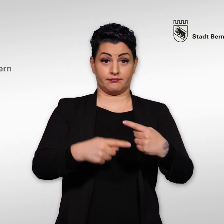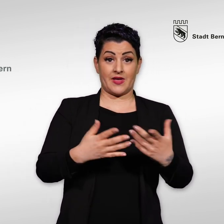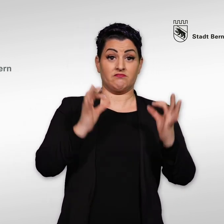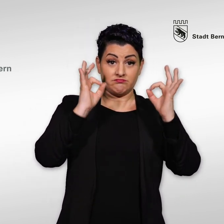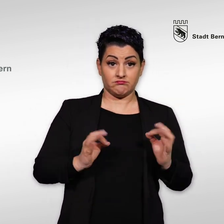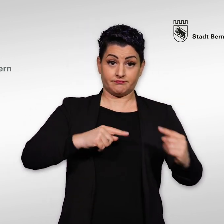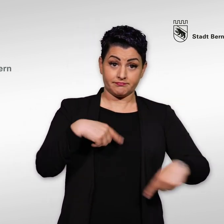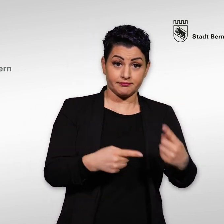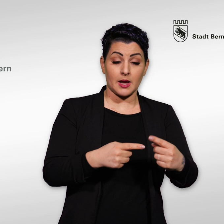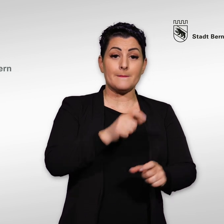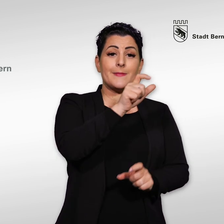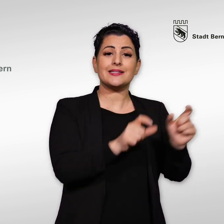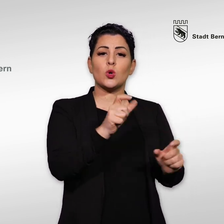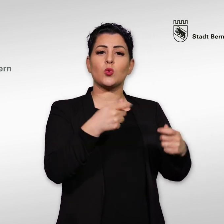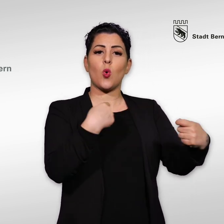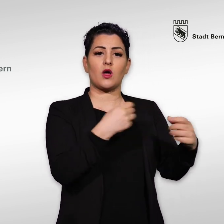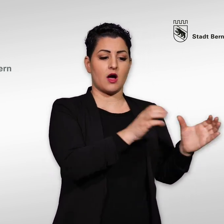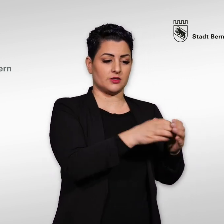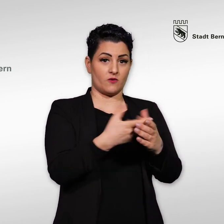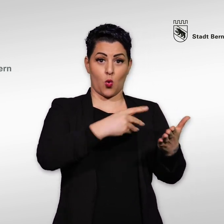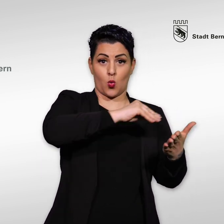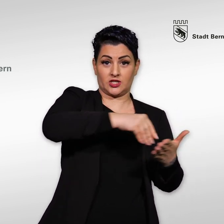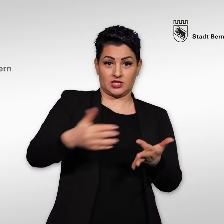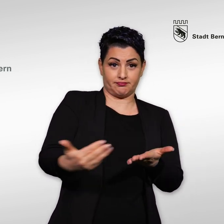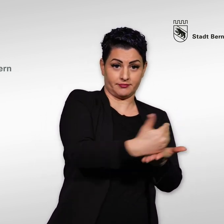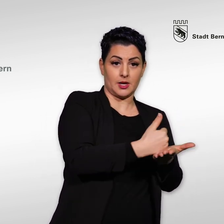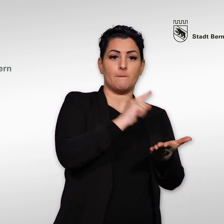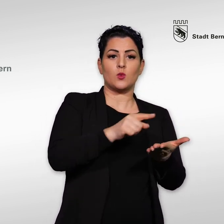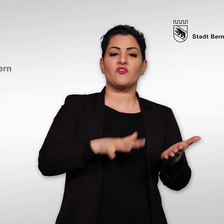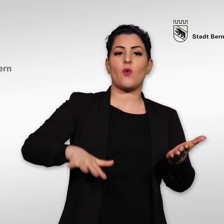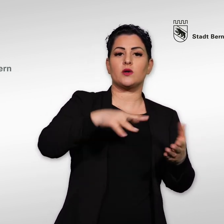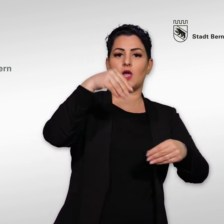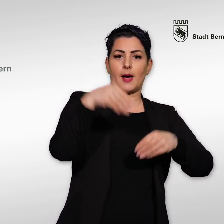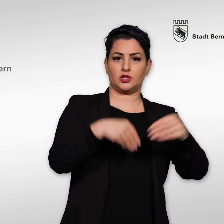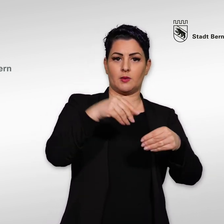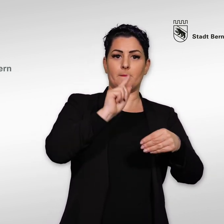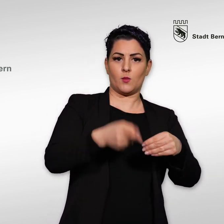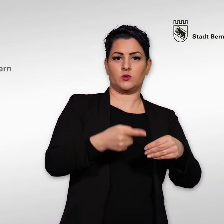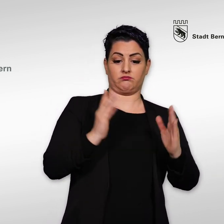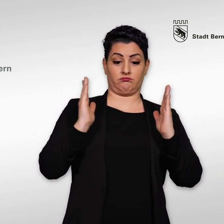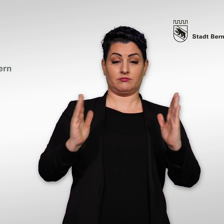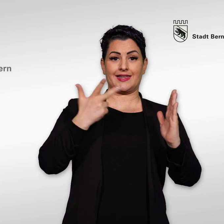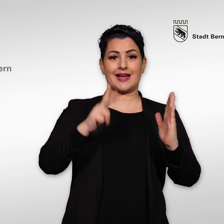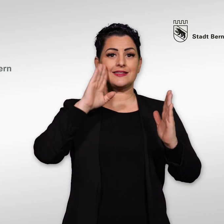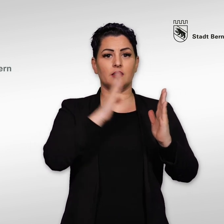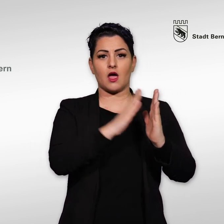Personen oder Organisationen, die Unterschriften für den Volksvorschlag gesammelt haben, müssen bis 30 Tage nach der